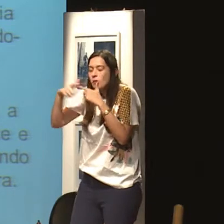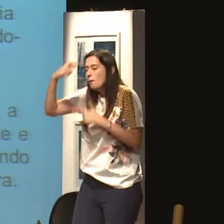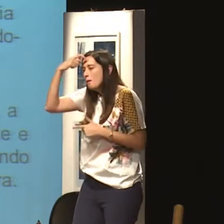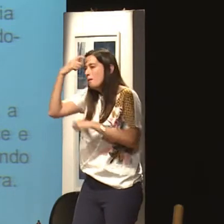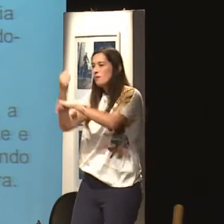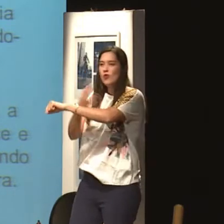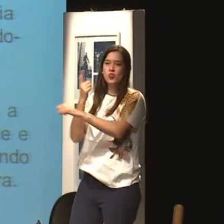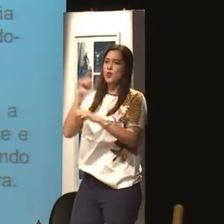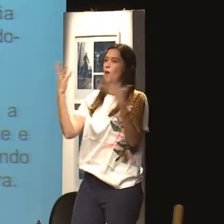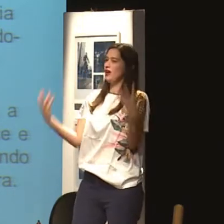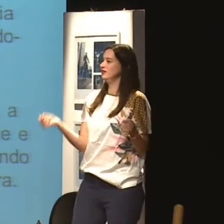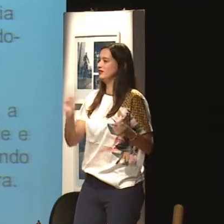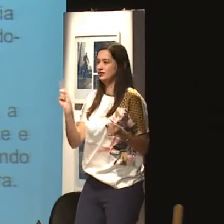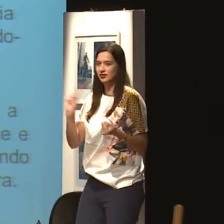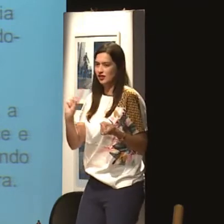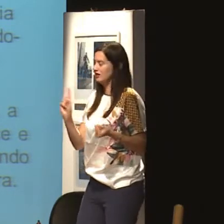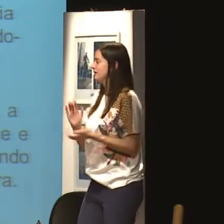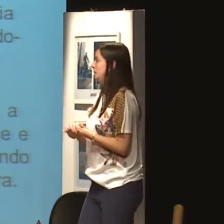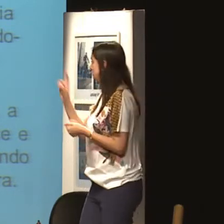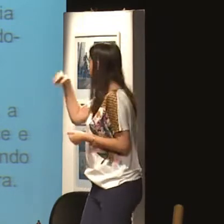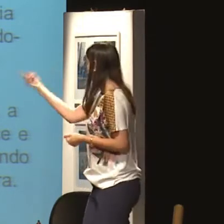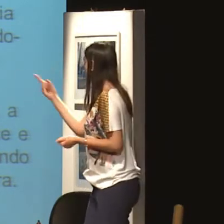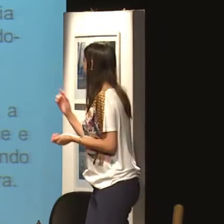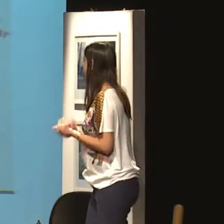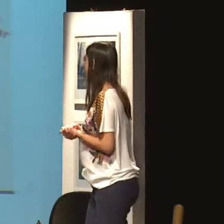Porque aquela mulher que foi dele não pode ser de mais ninguém. Ele não aceita isso.